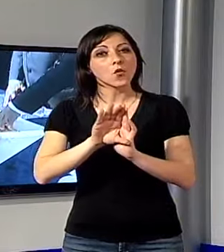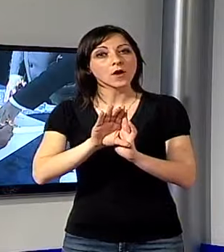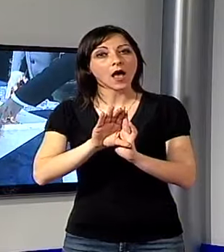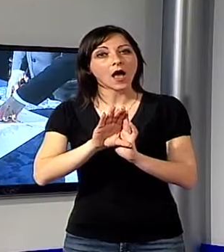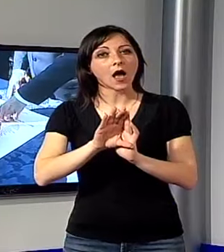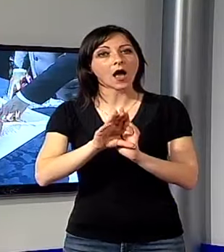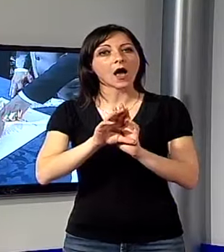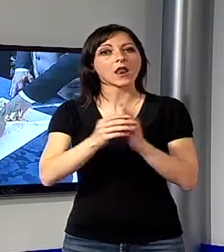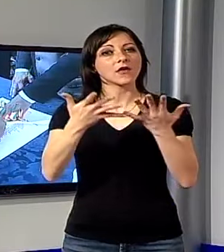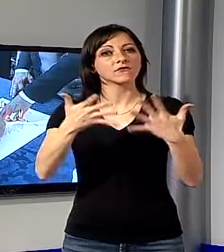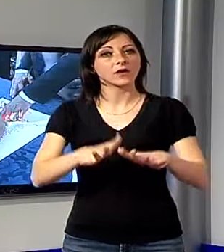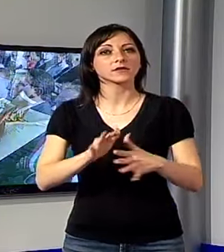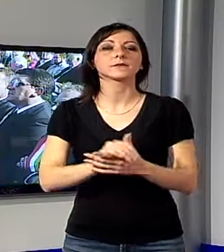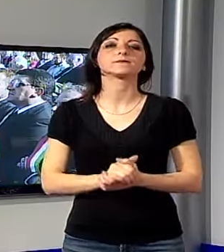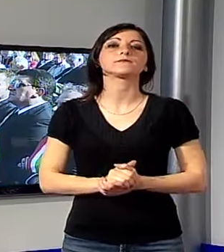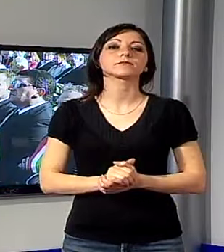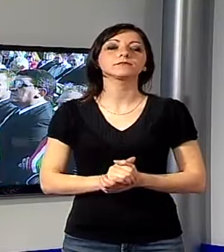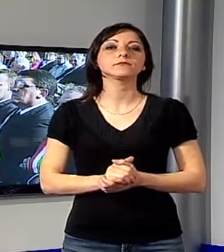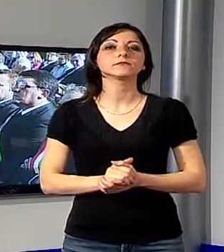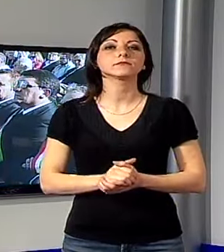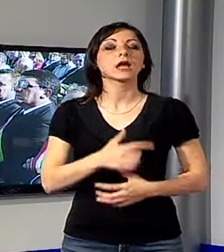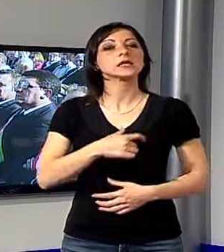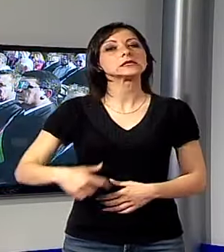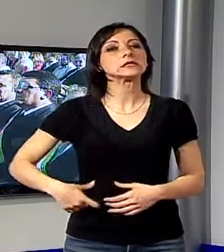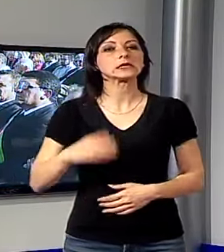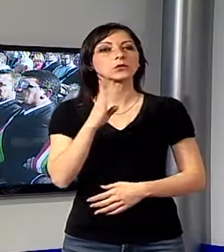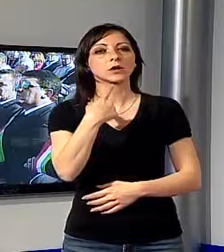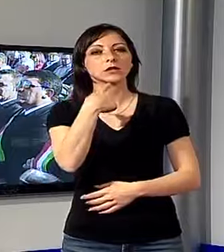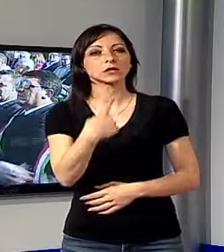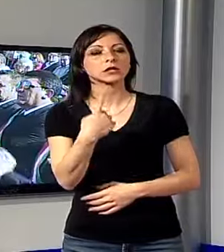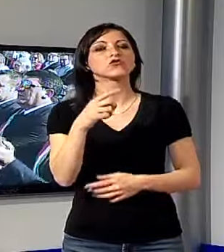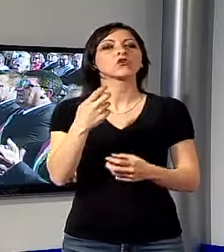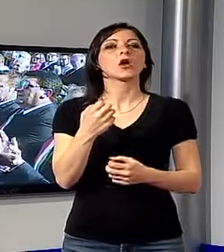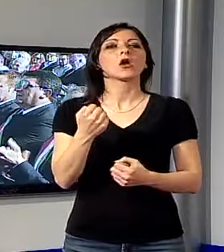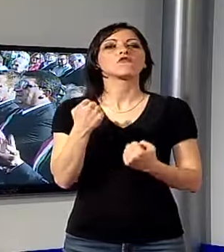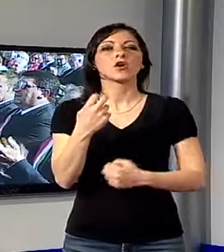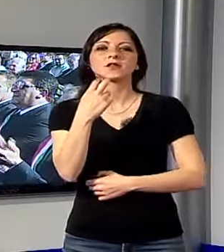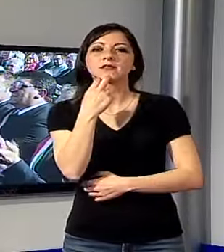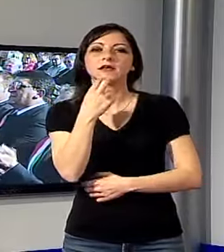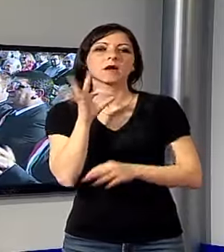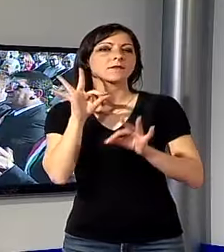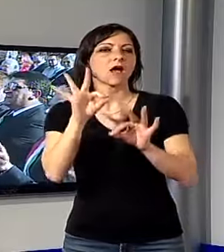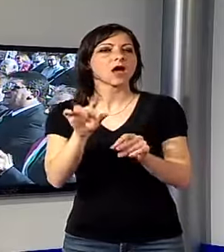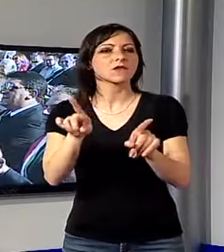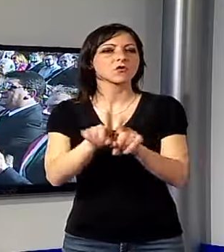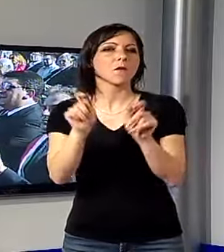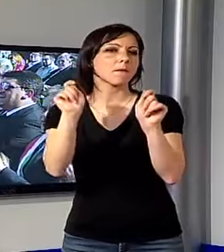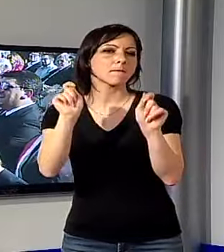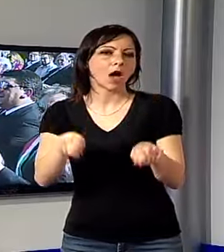presso l'Assemblea Cittadina. Per Buratti, questa giornata rappresenta per Forte dei Marmi un punto di arrivo e di partenza allo